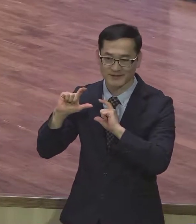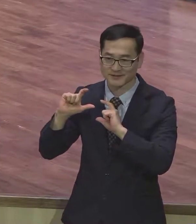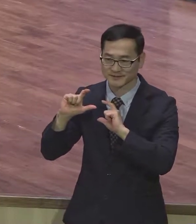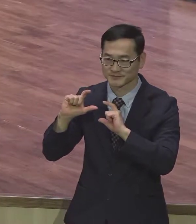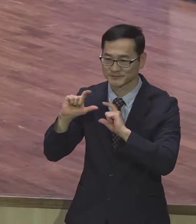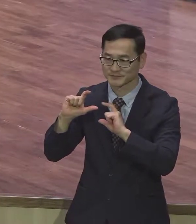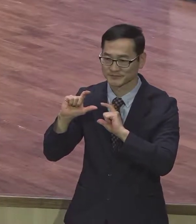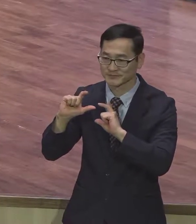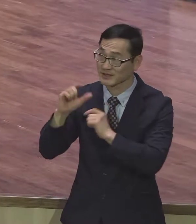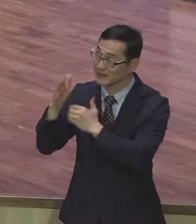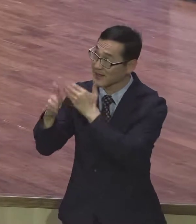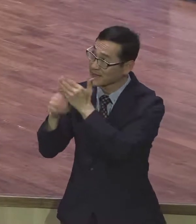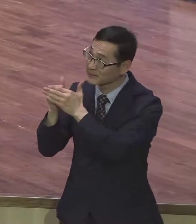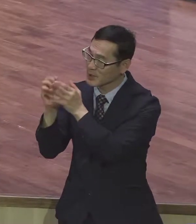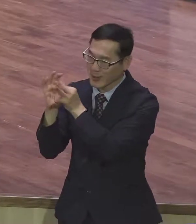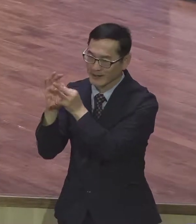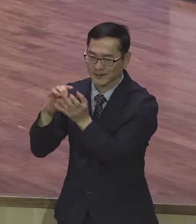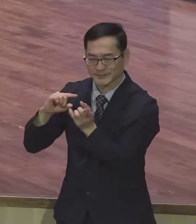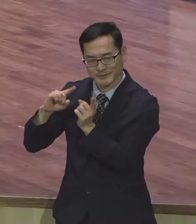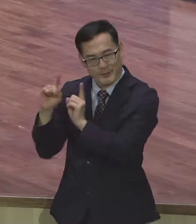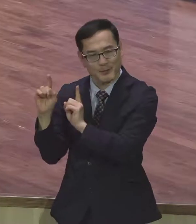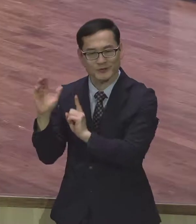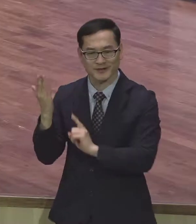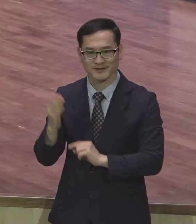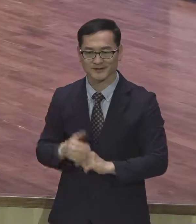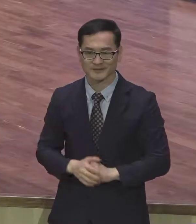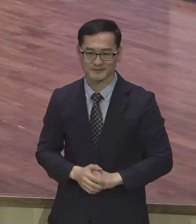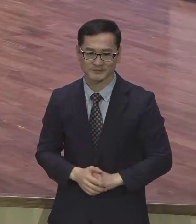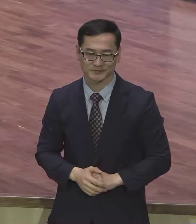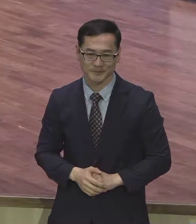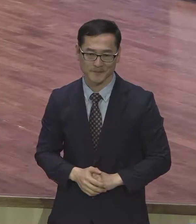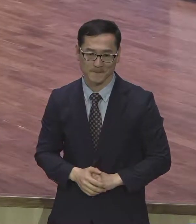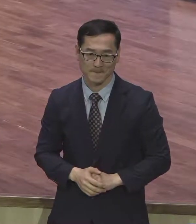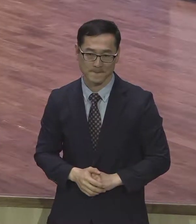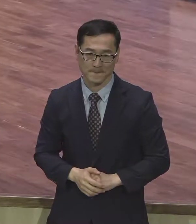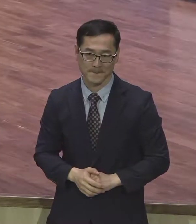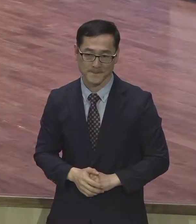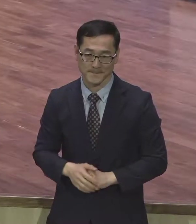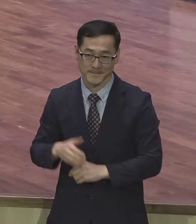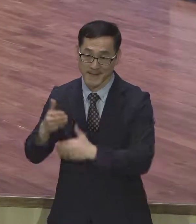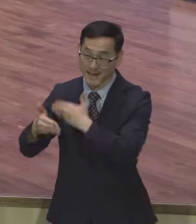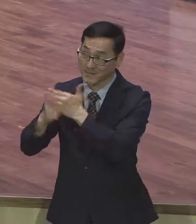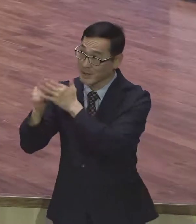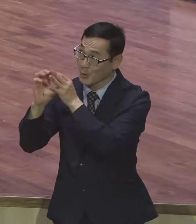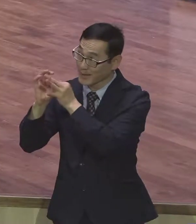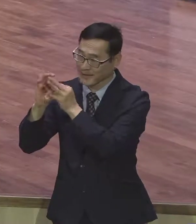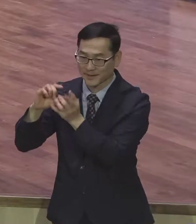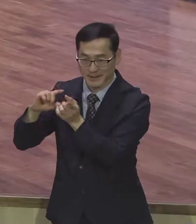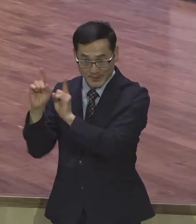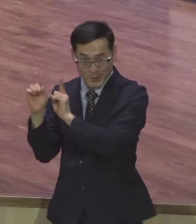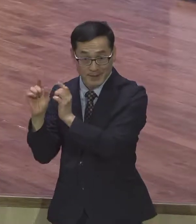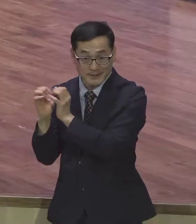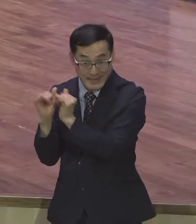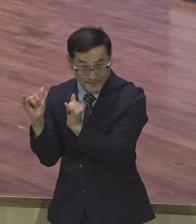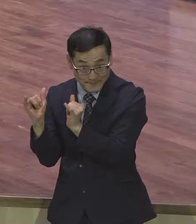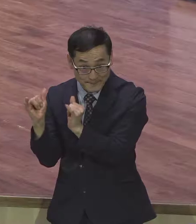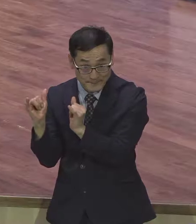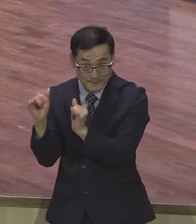관계가 회복됩니다. 하나님과 올바른 관계가 회복된 사람에게 나타난 것이 뭐냐? 평강입니다.